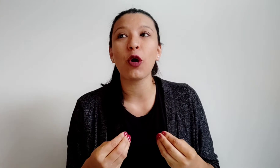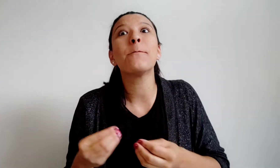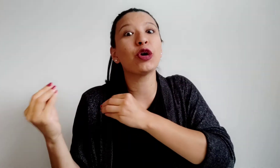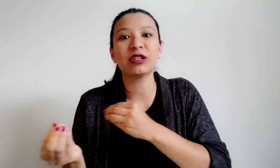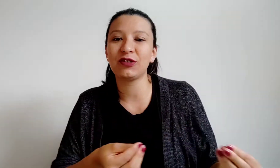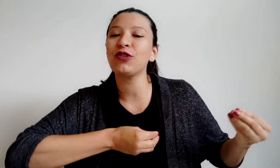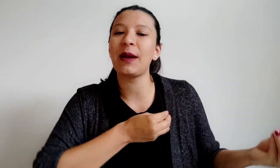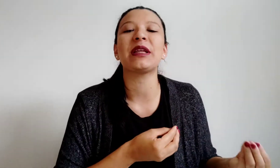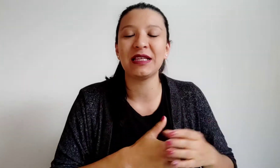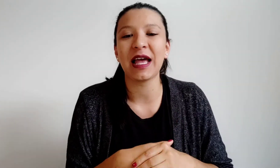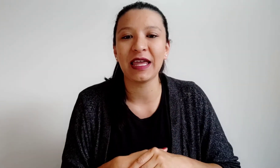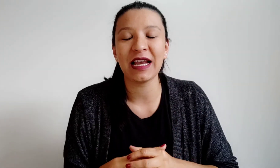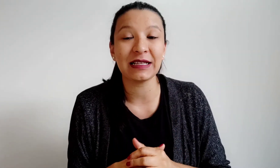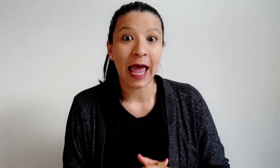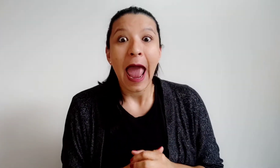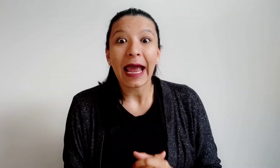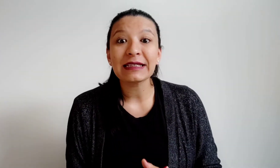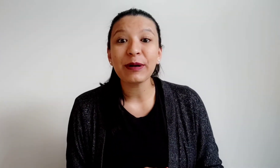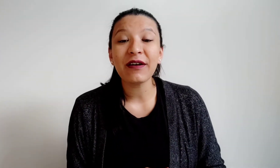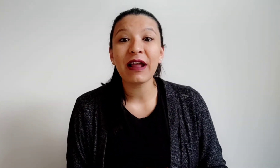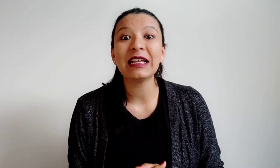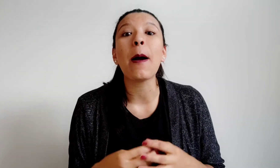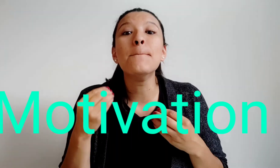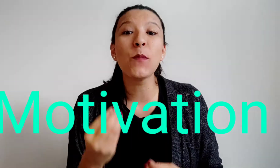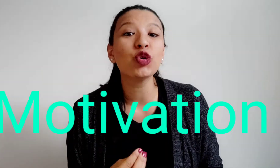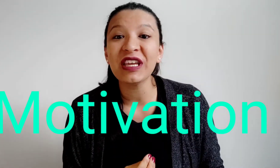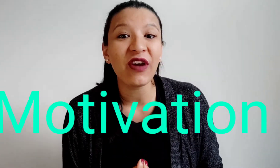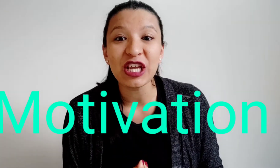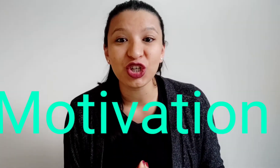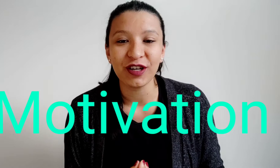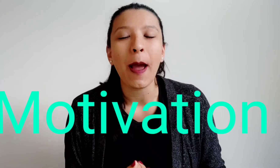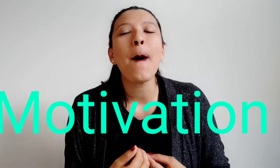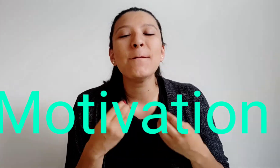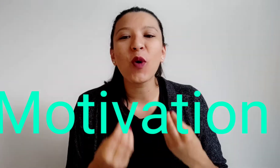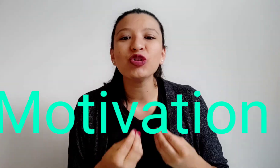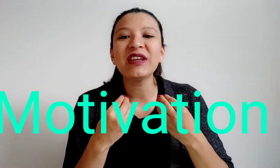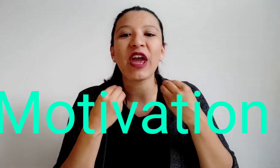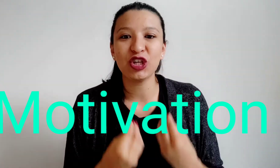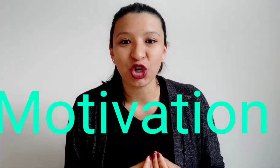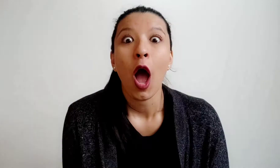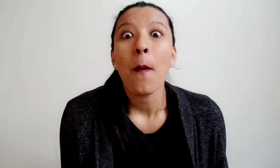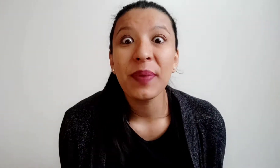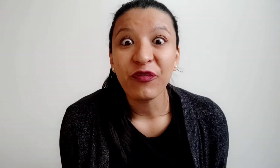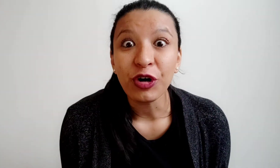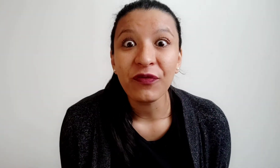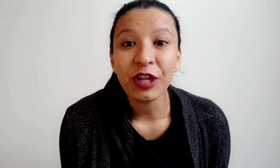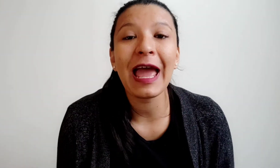proceso de aprendizaje inglés. Esa palabra es motivation. Motivation. Before I forget,